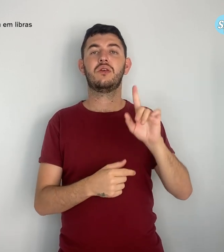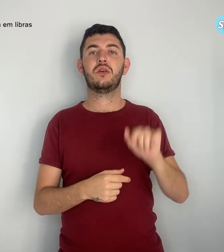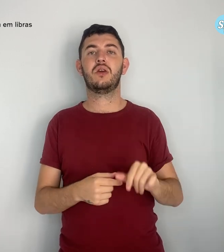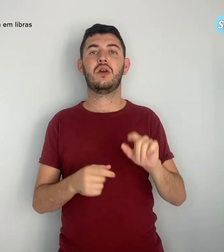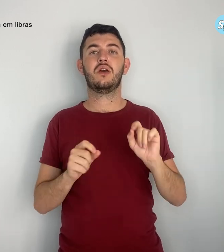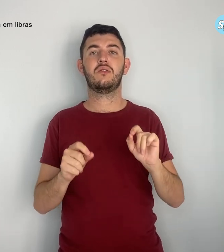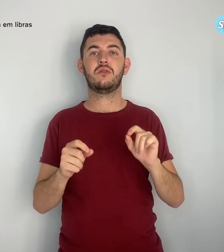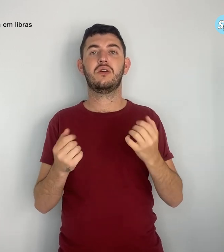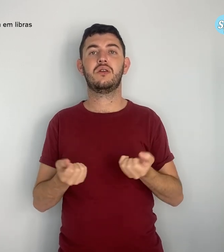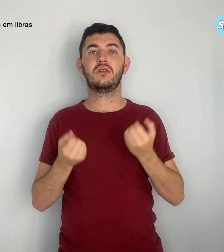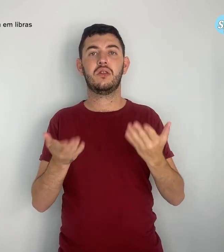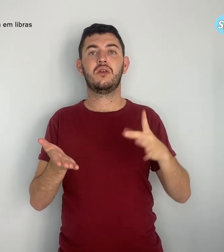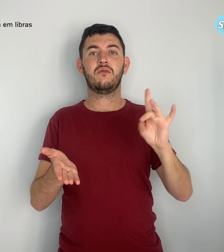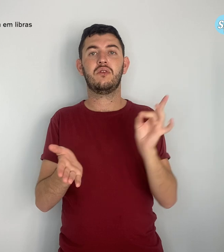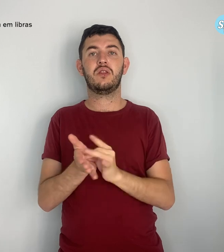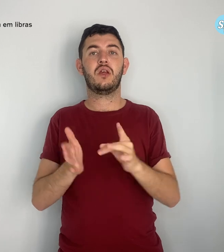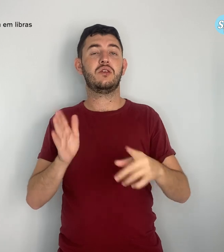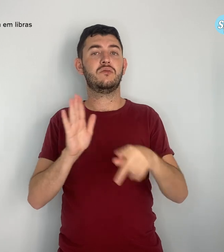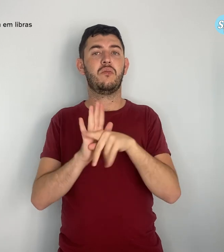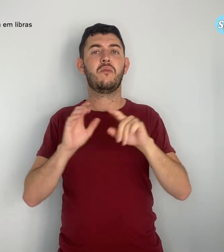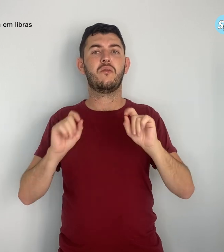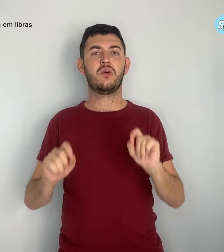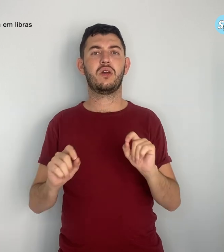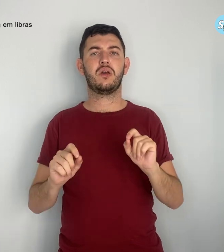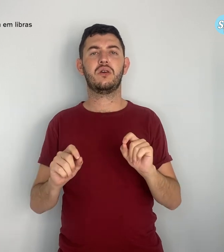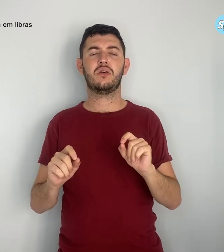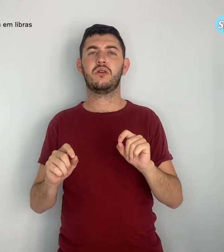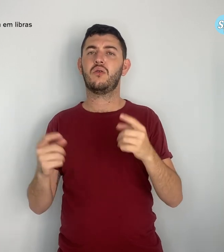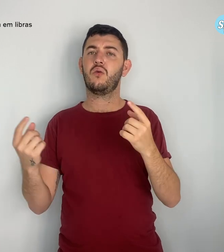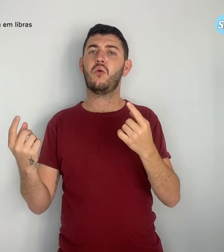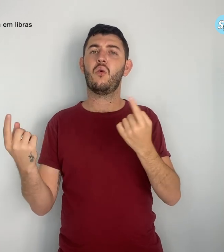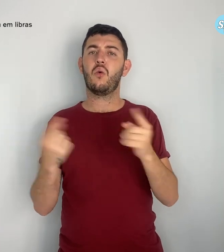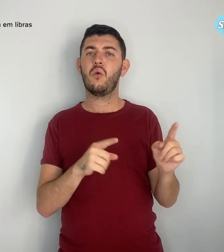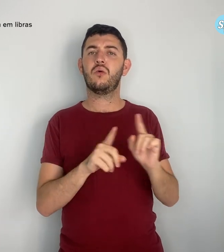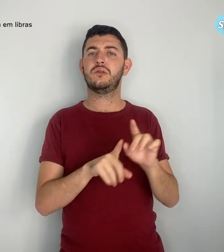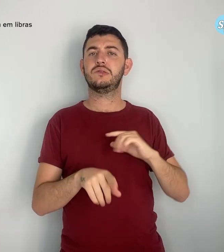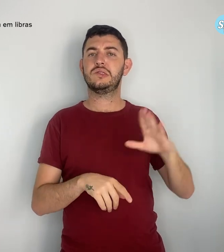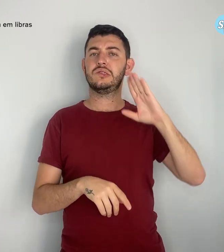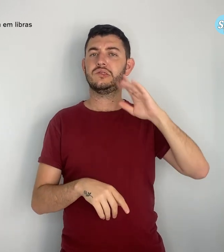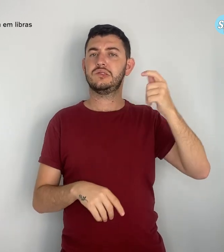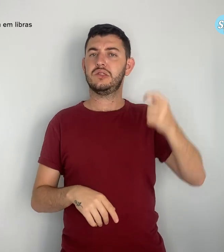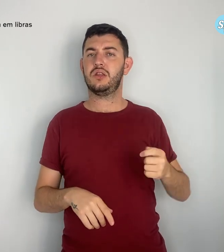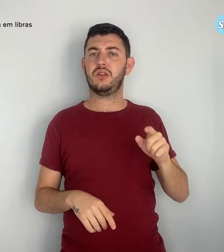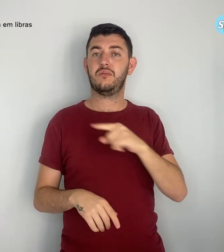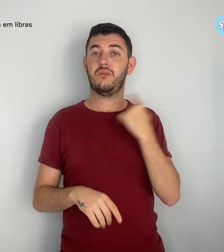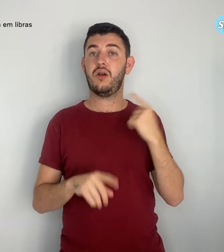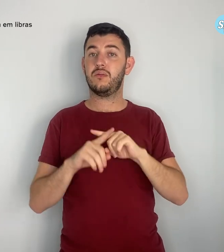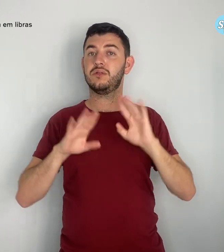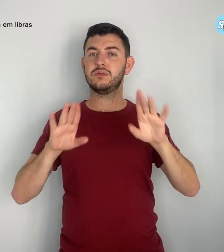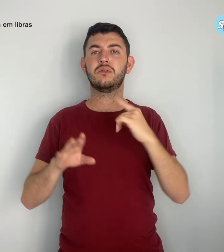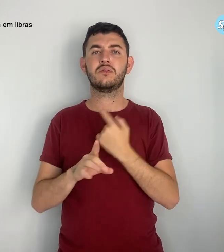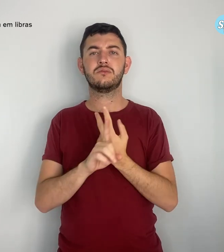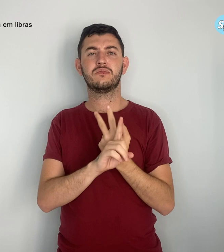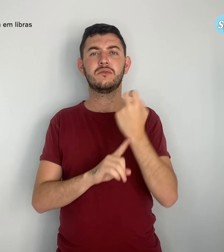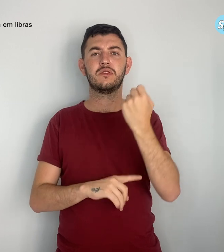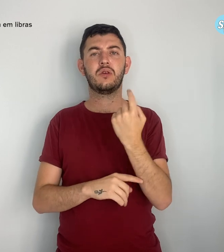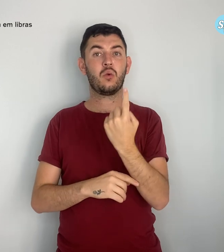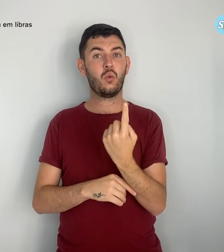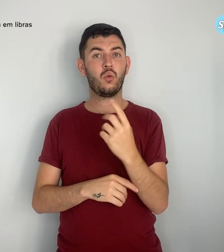verde-oliva de ditadura e morte. Vencemos. No dia 1º de janeiro de